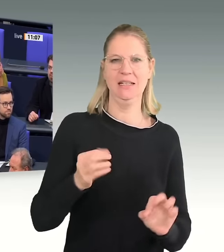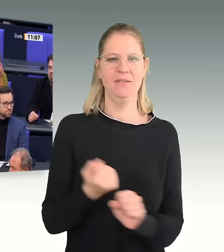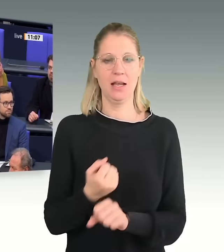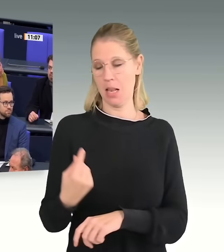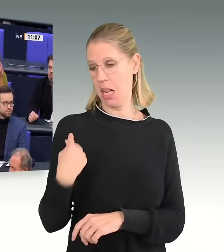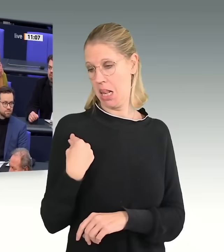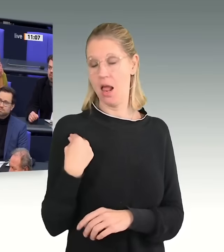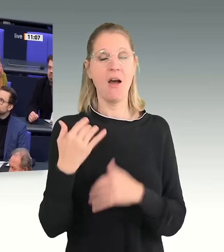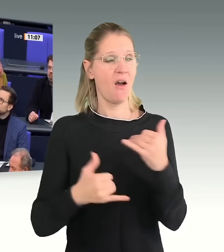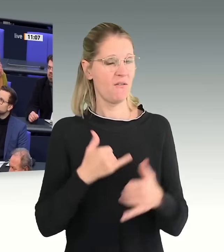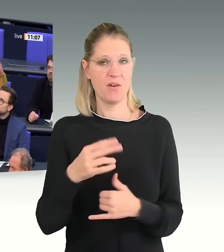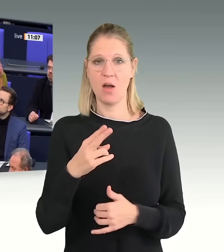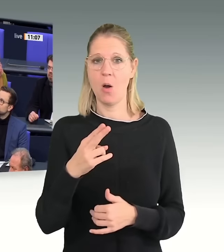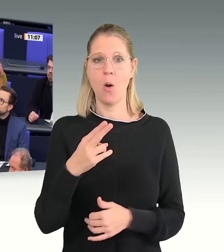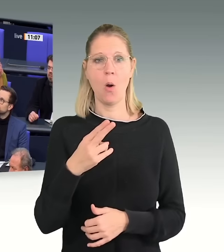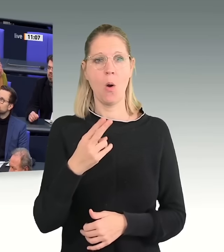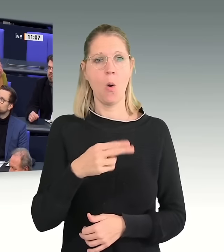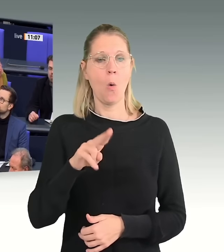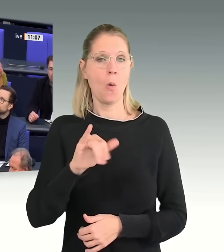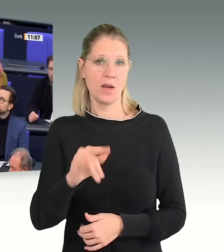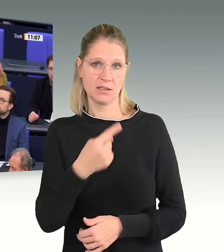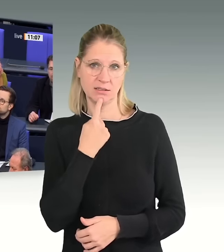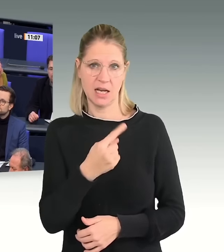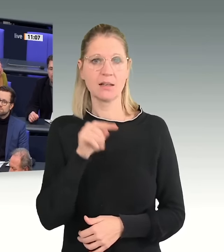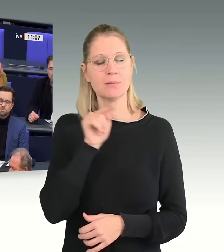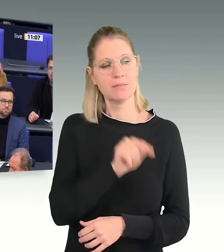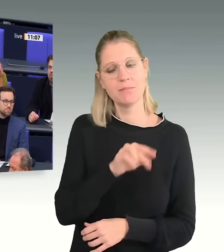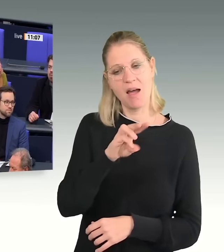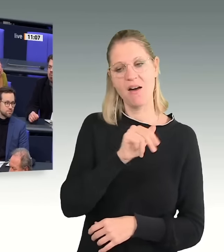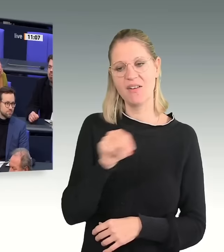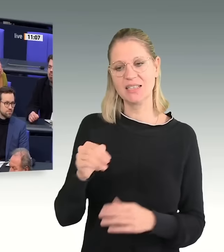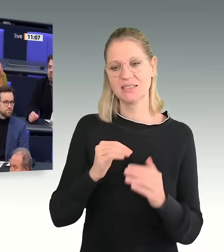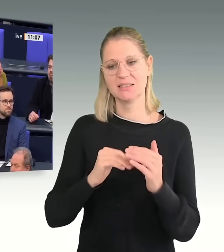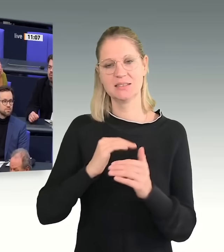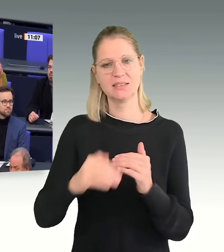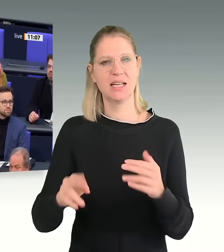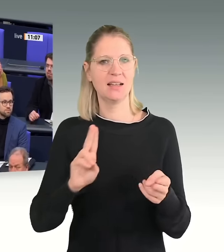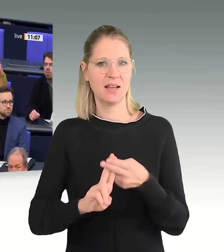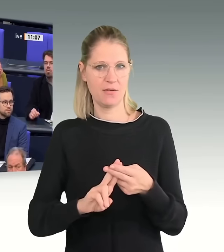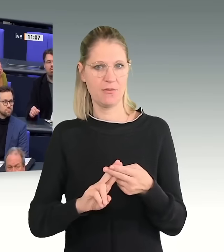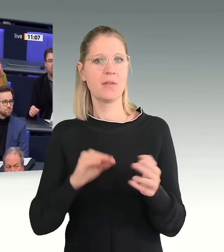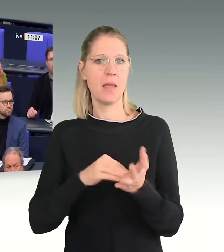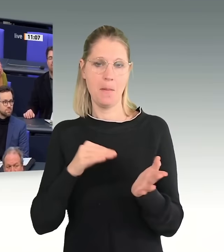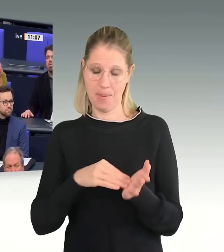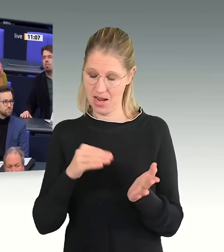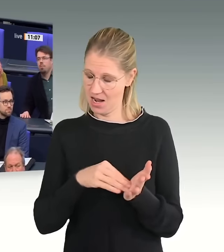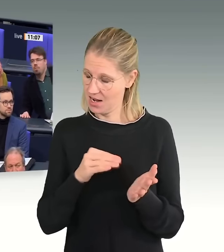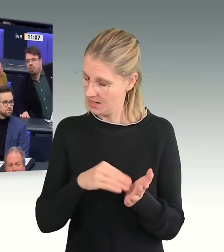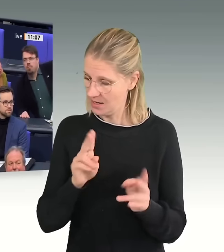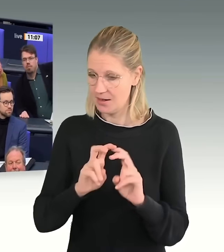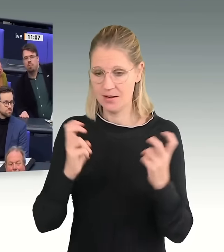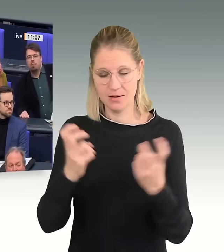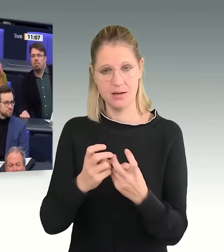Hui gerade gesagt. Sie hat bei dem Wannsee-Treffen zu den Massendeportationen teilgenommen, wo sie